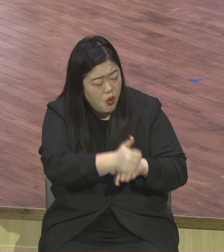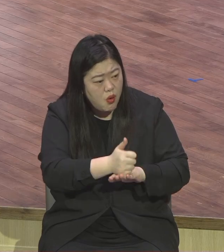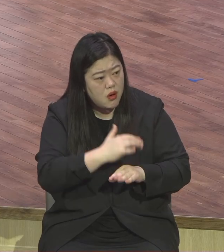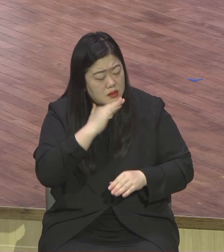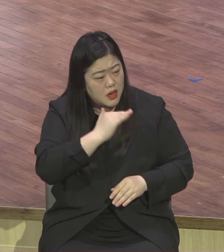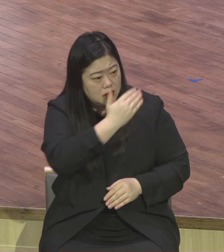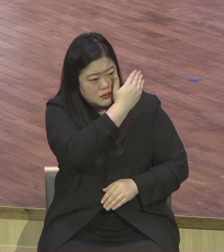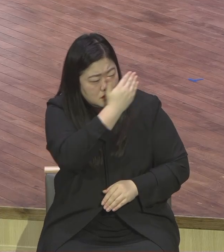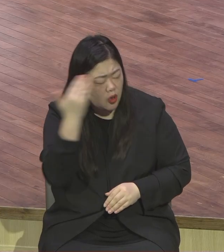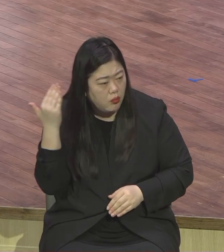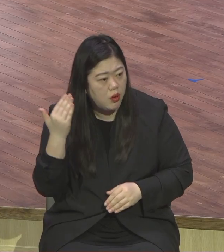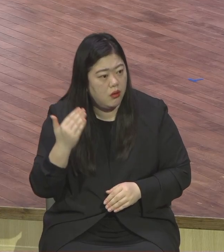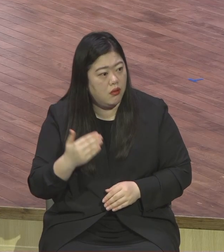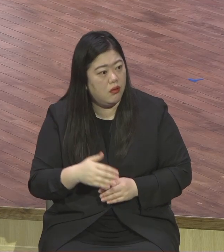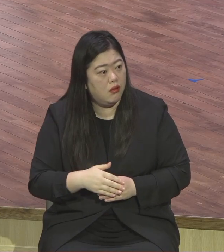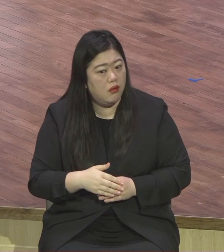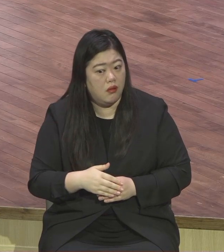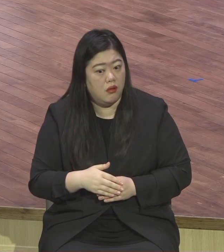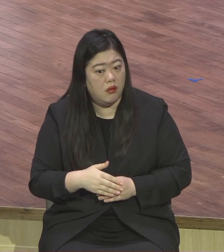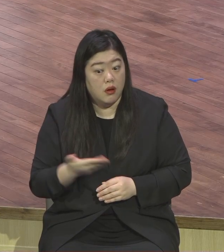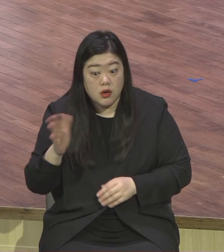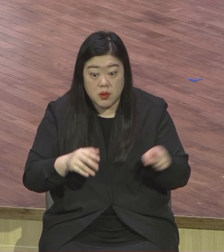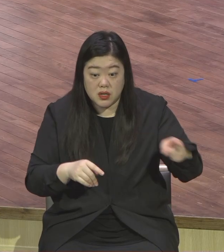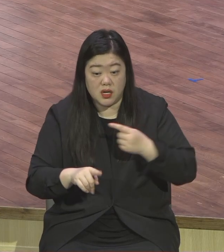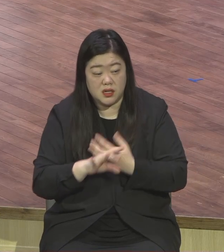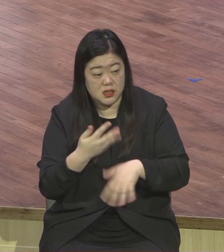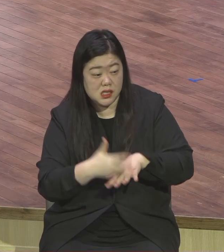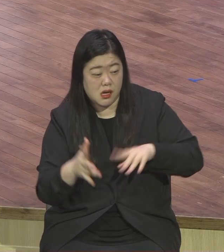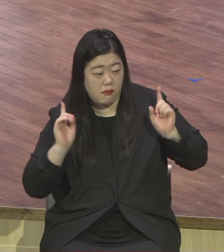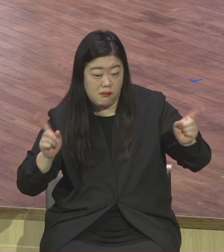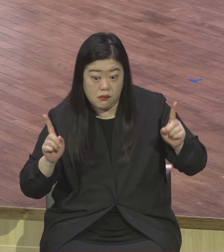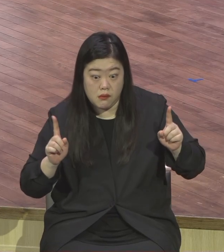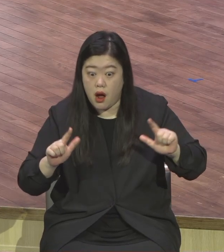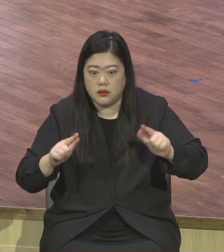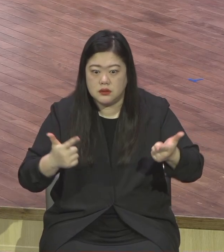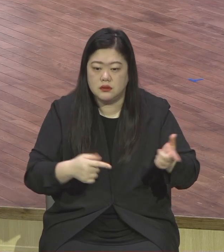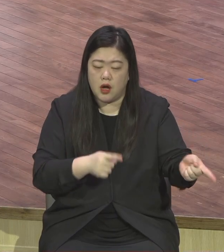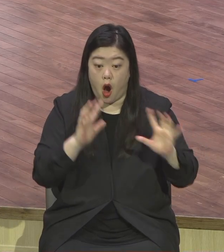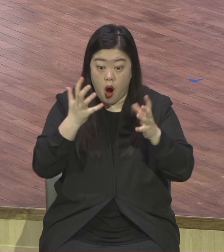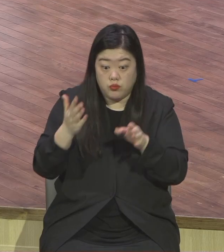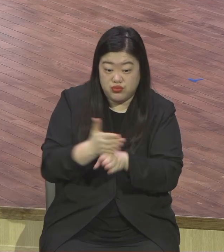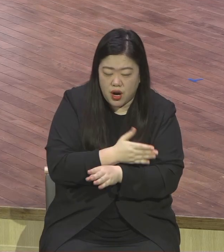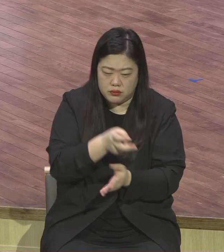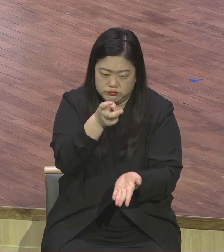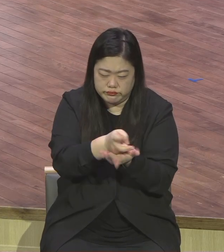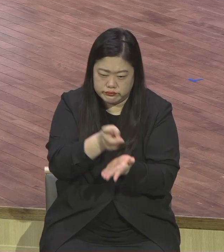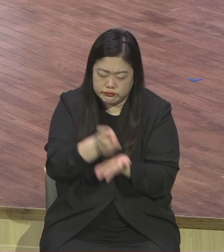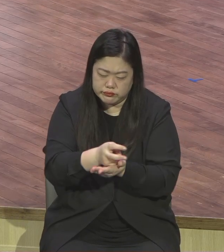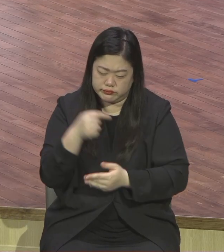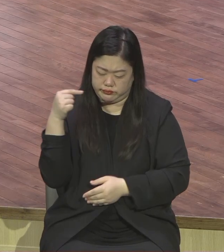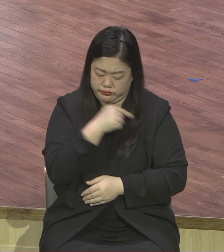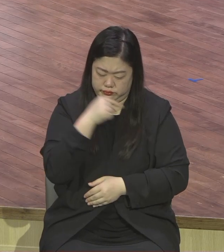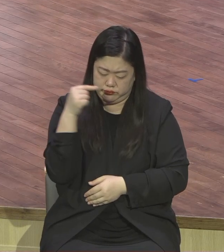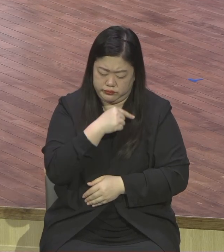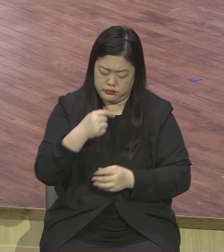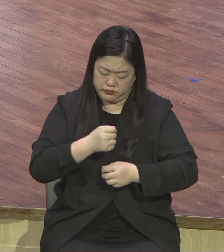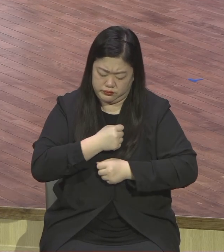방탄화생을 했냐 그거 안 했어요. 어디서부터 율법을 다 지키려고 노력을 해온